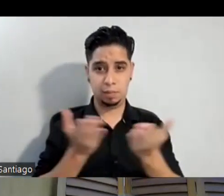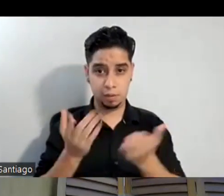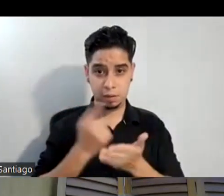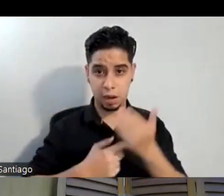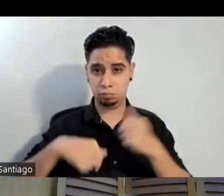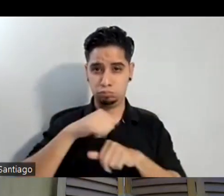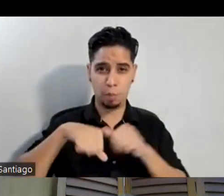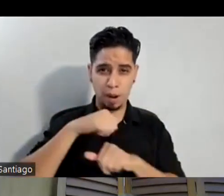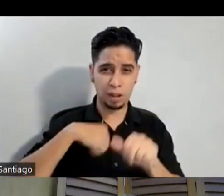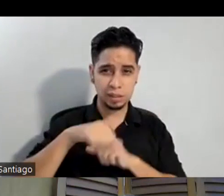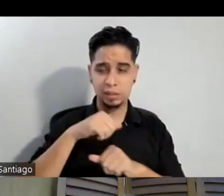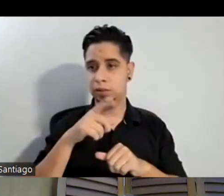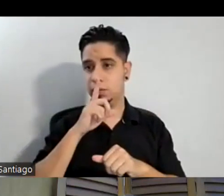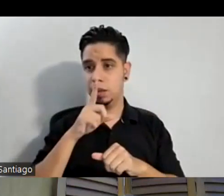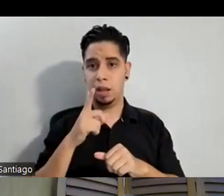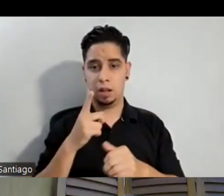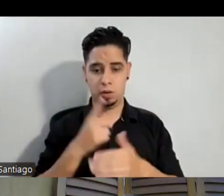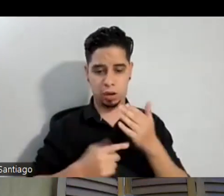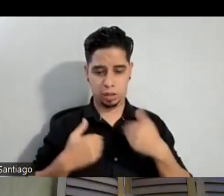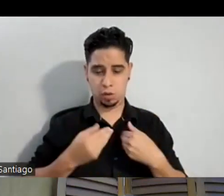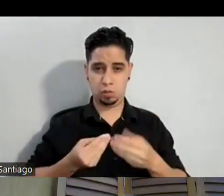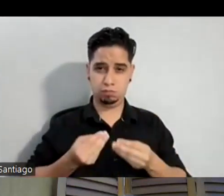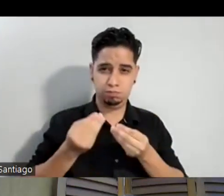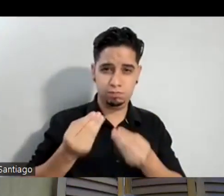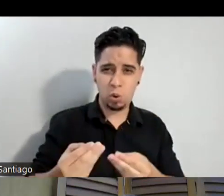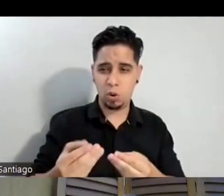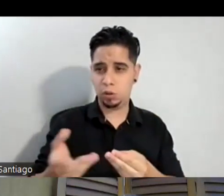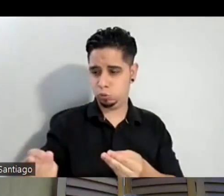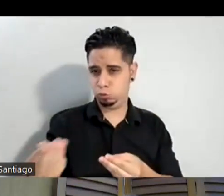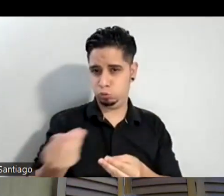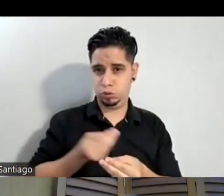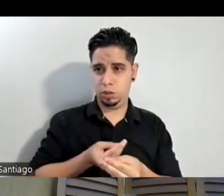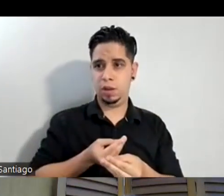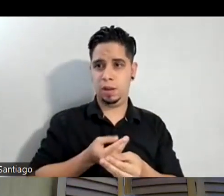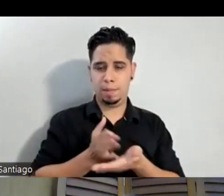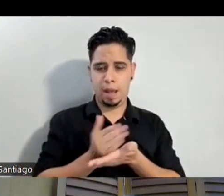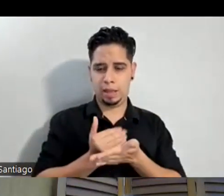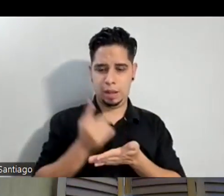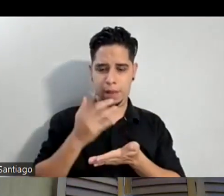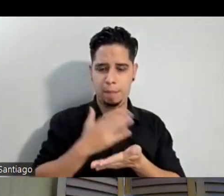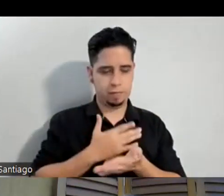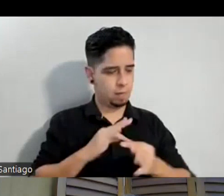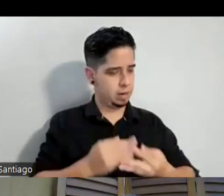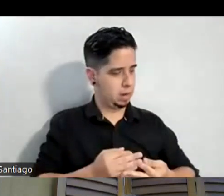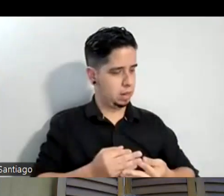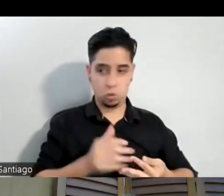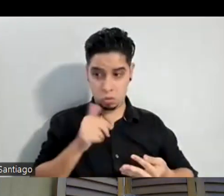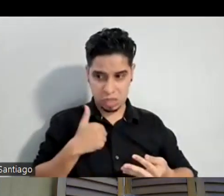de darte lo poquito que tengo pero te doy y toma esta docena de pasteles la compré para mi familia pero tú no tienes que cenar llévatela